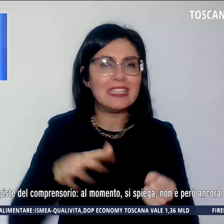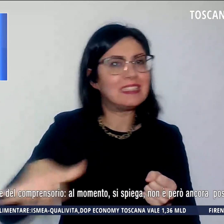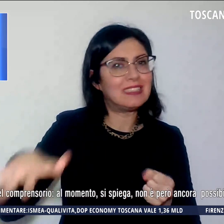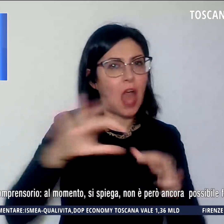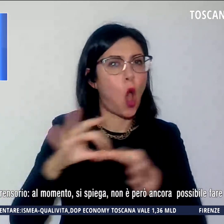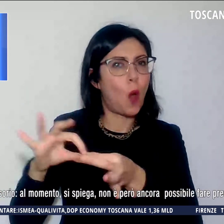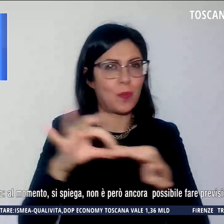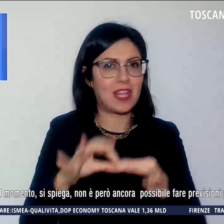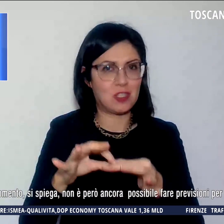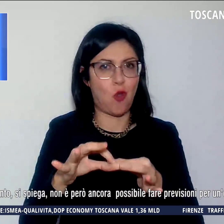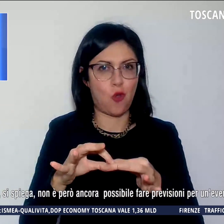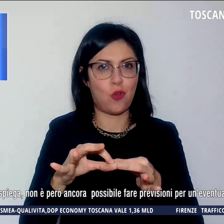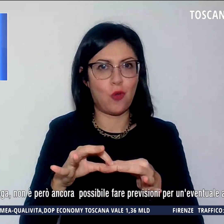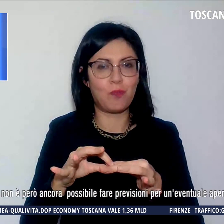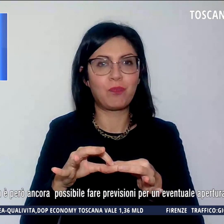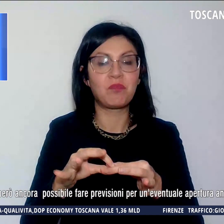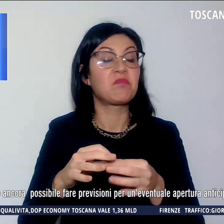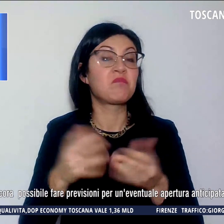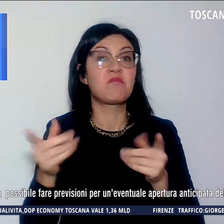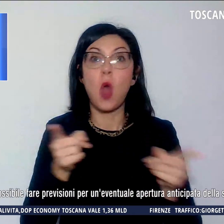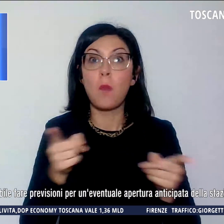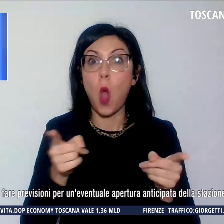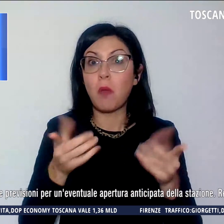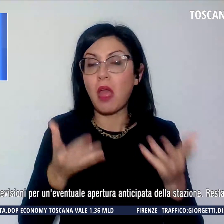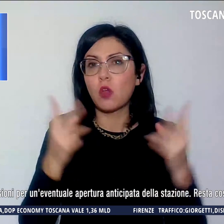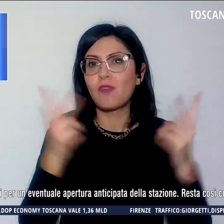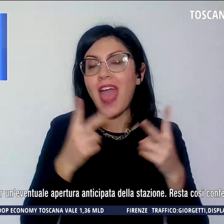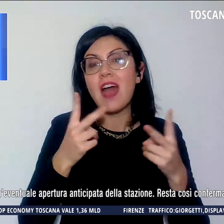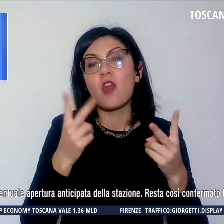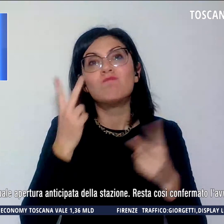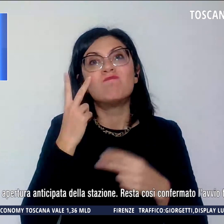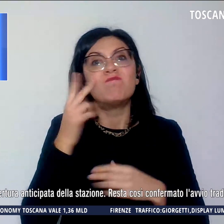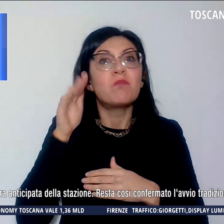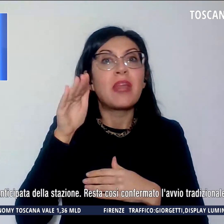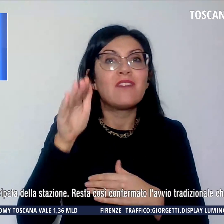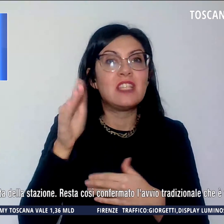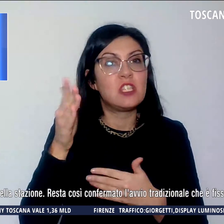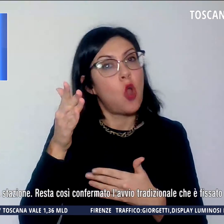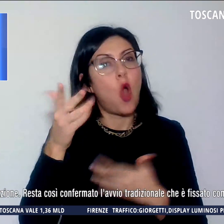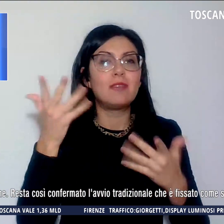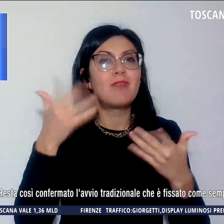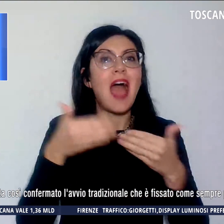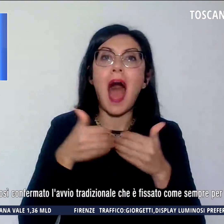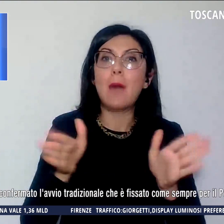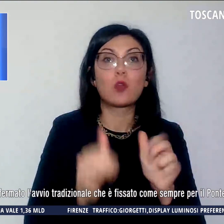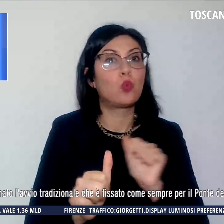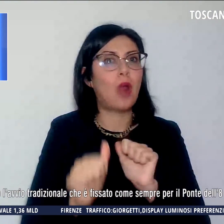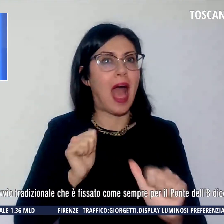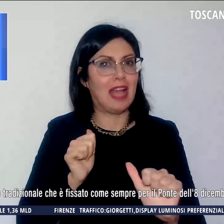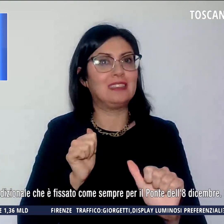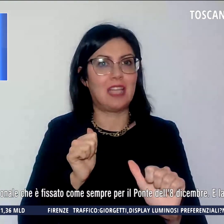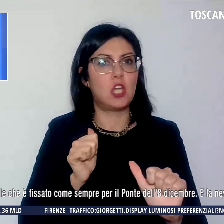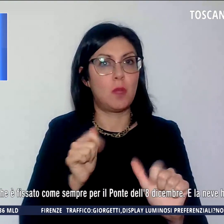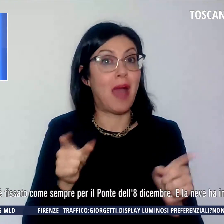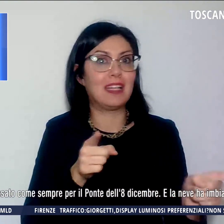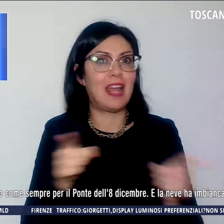Al momento non è però ancora possibile fare previsioni per un'eventuale apertura anticipata della stagione.